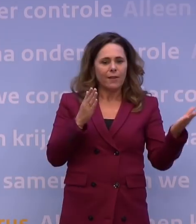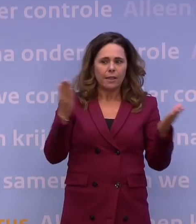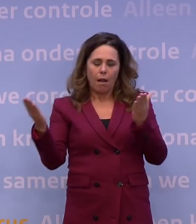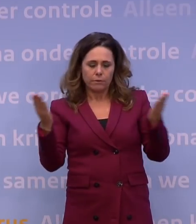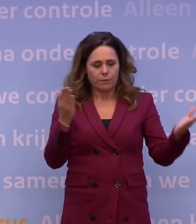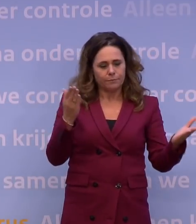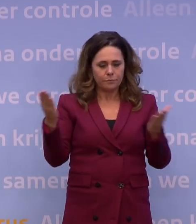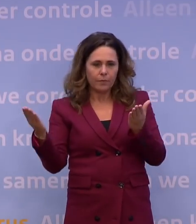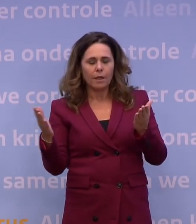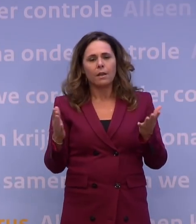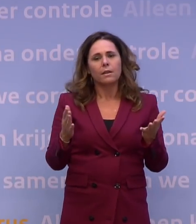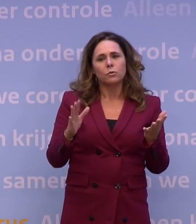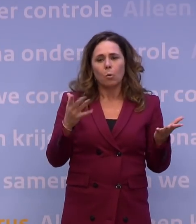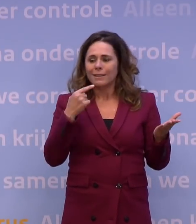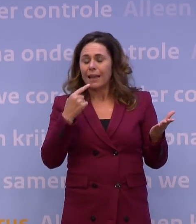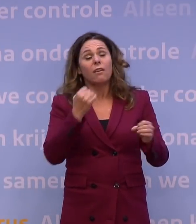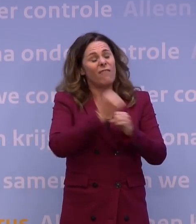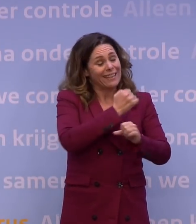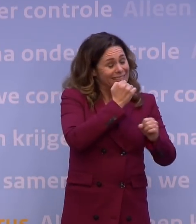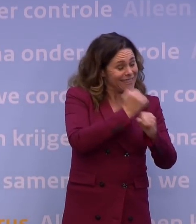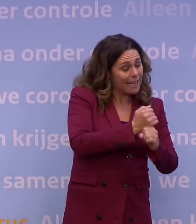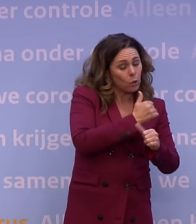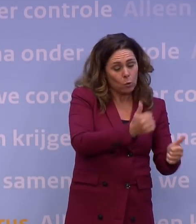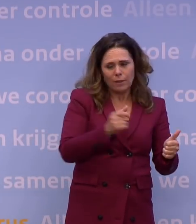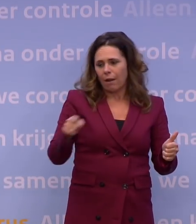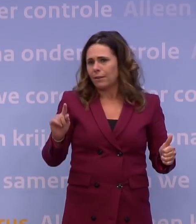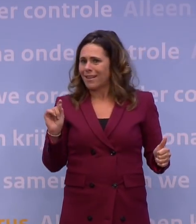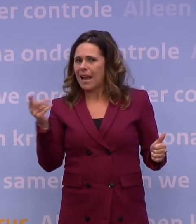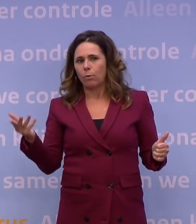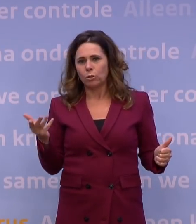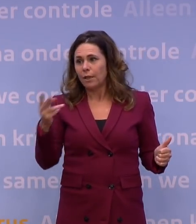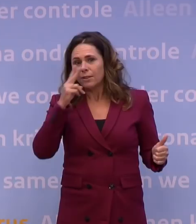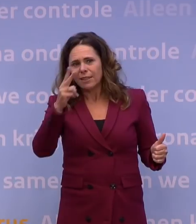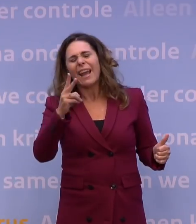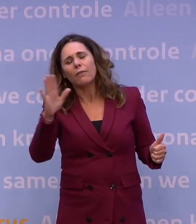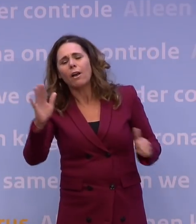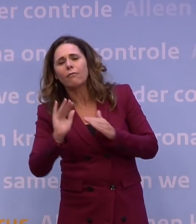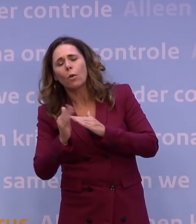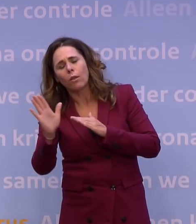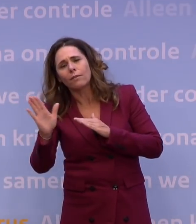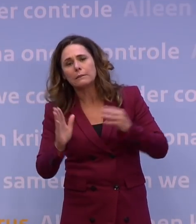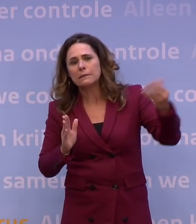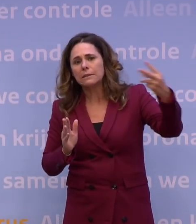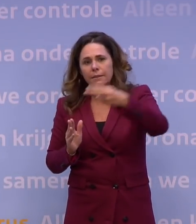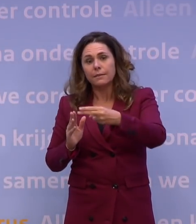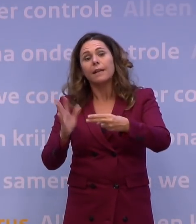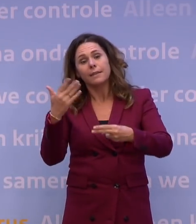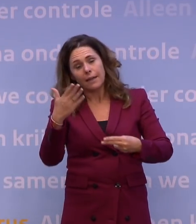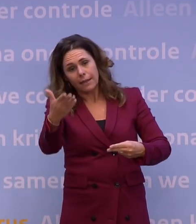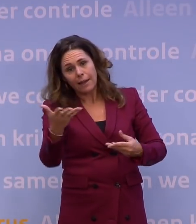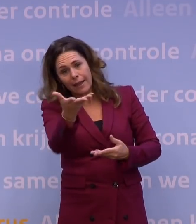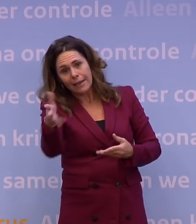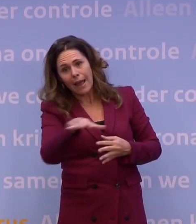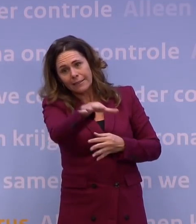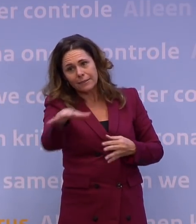Gelovigen zeggen het werkt absoluut en er zijn ook mensen die zeggen, nou, het werkt nauwelijks. Als je kijkt naar Spanje, ik maak toch even het antwoord af. En daarna geef ik alle gelegenheid